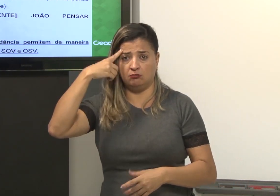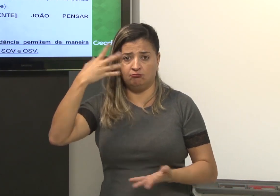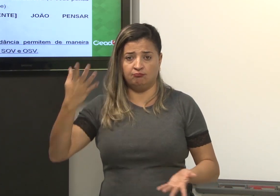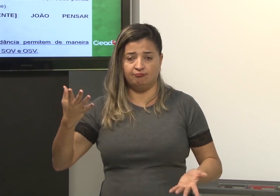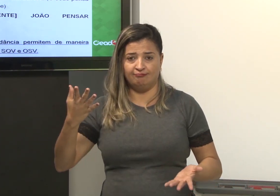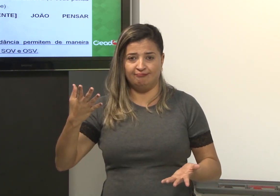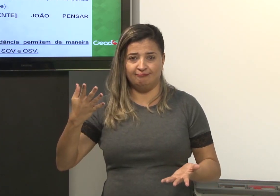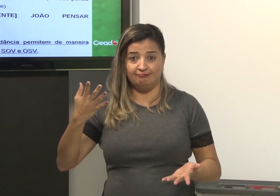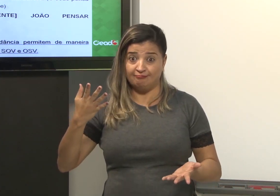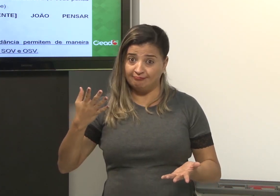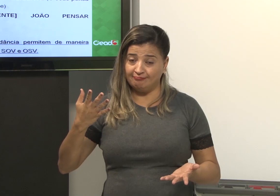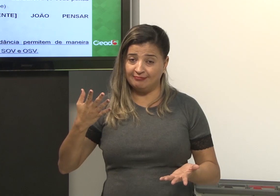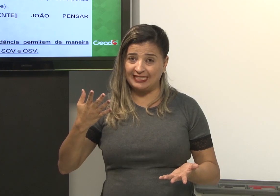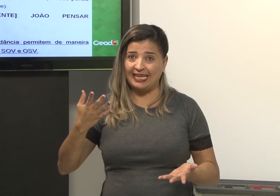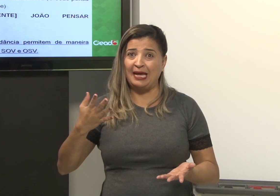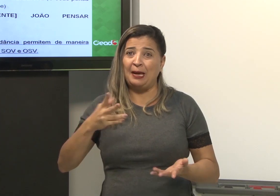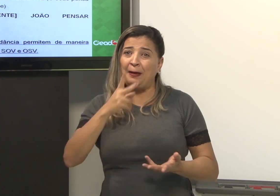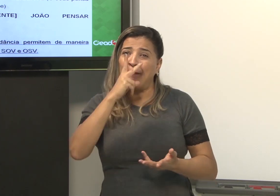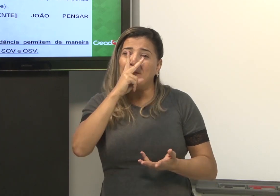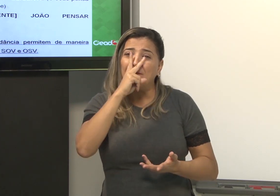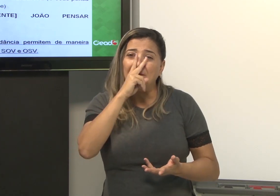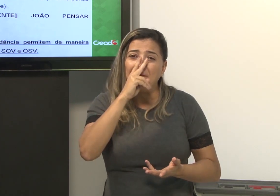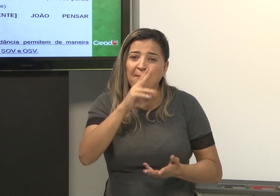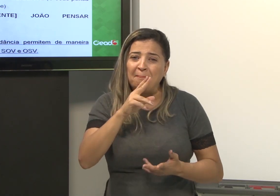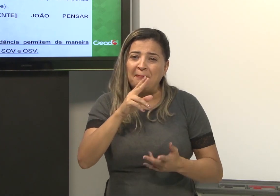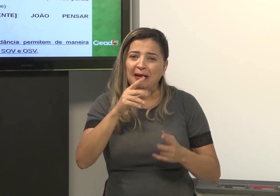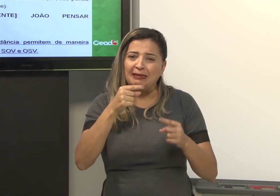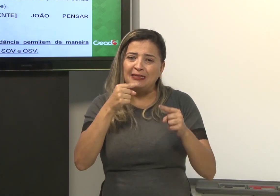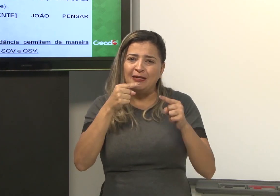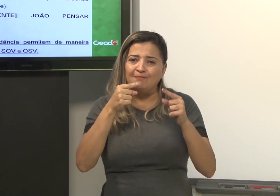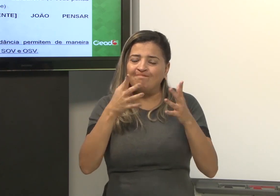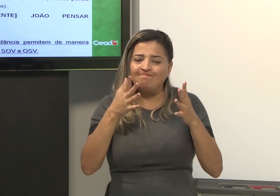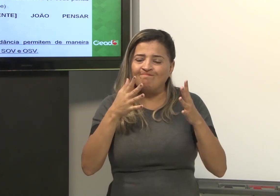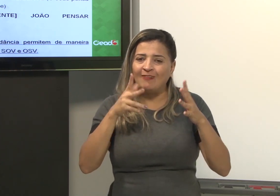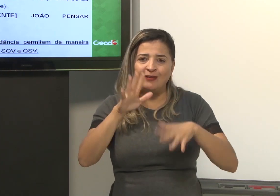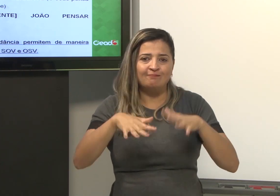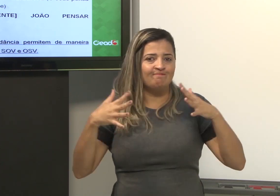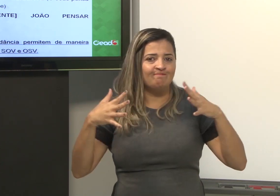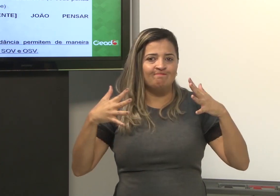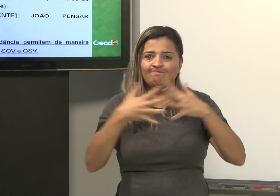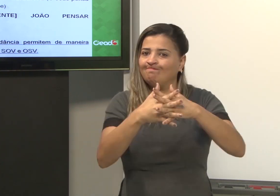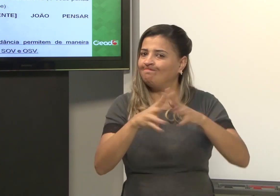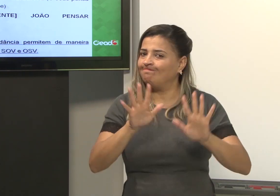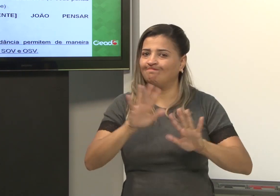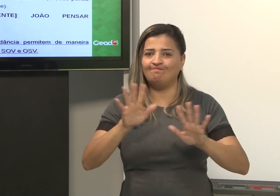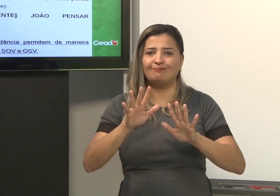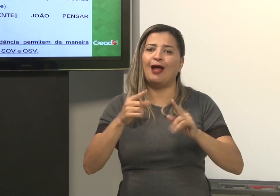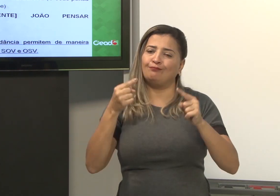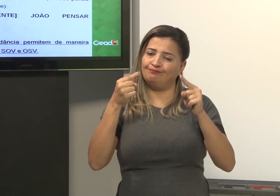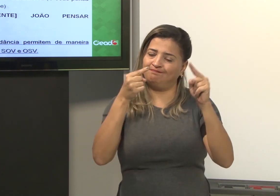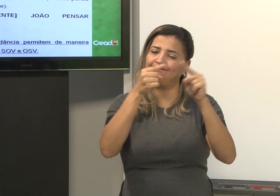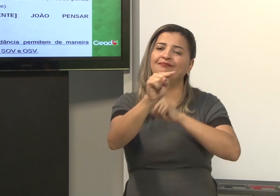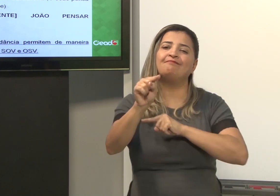Então, parece que... Fica meio confuso. Não há uma concordância. É a gramatical.